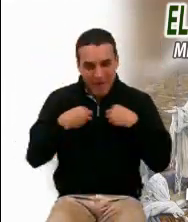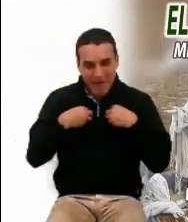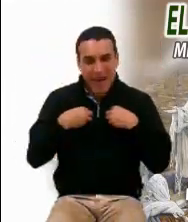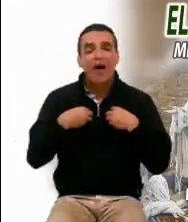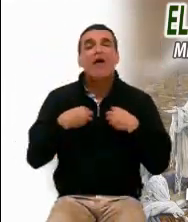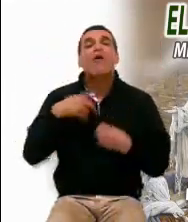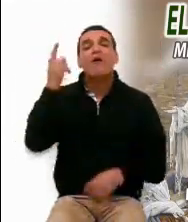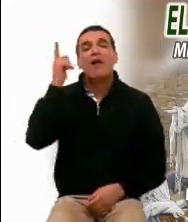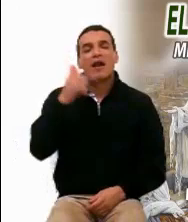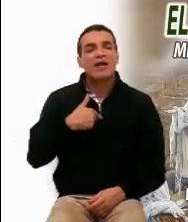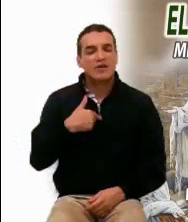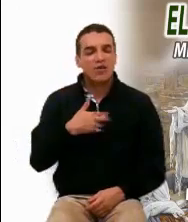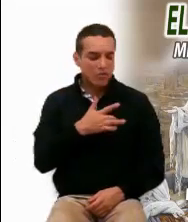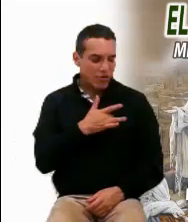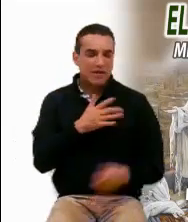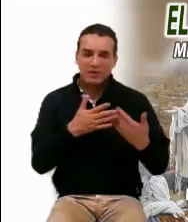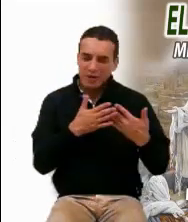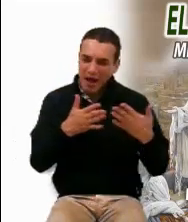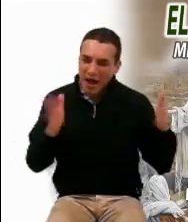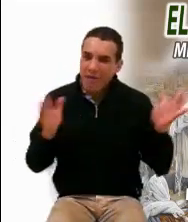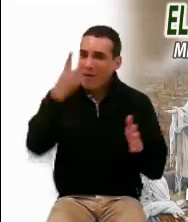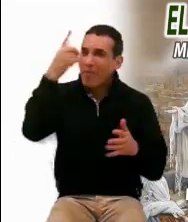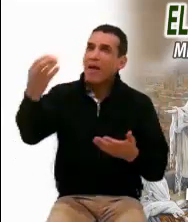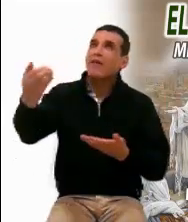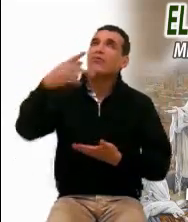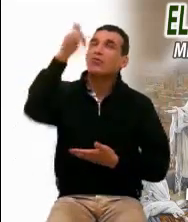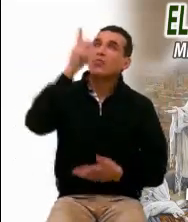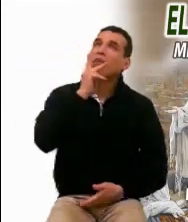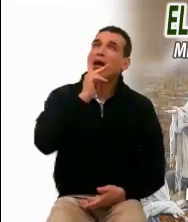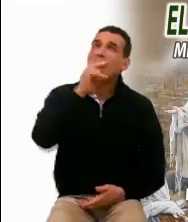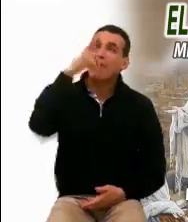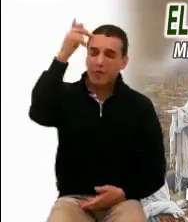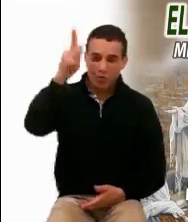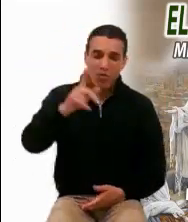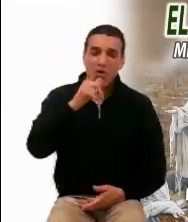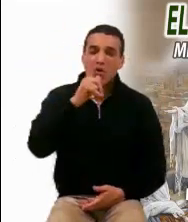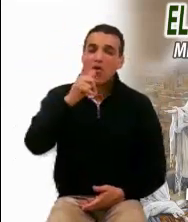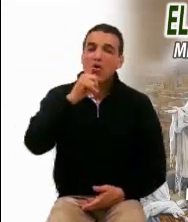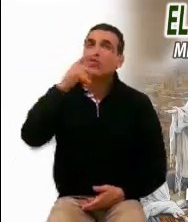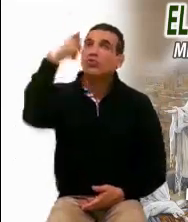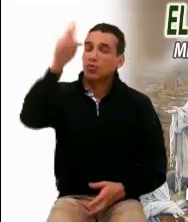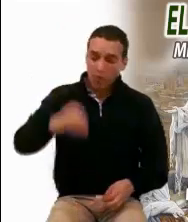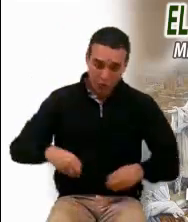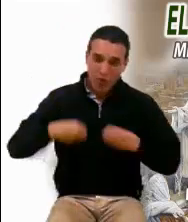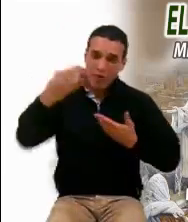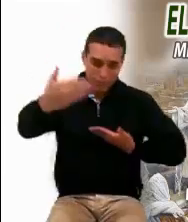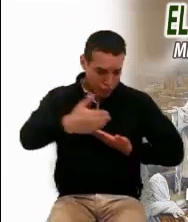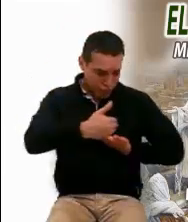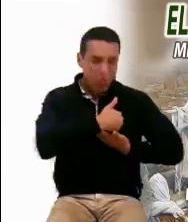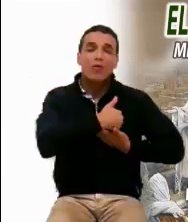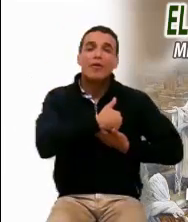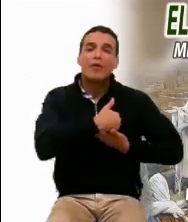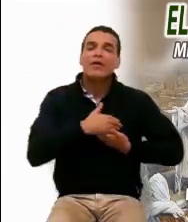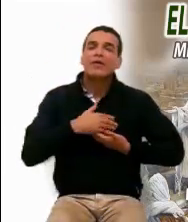Que abra mi corazón para que penetre Tu palabra, Tu luz, Tu vida. Señor